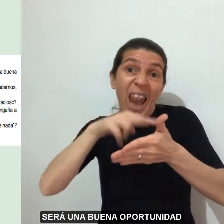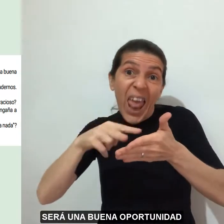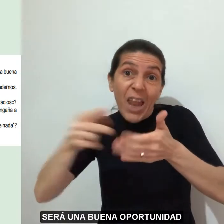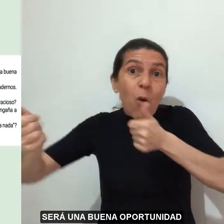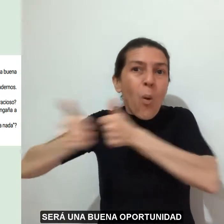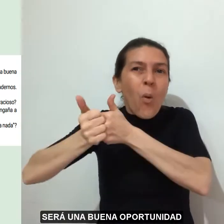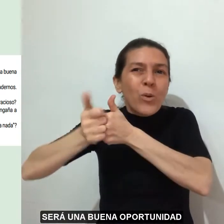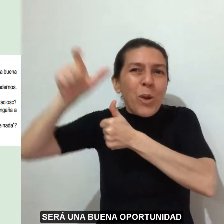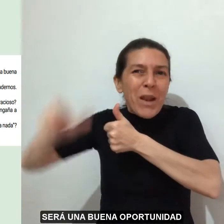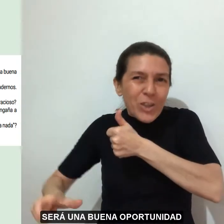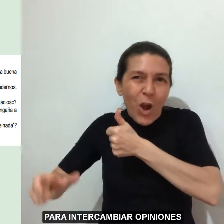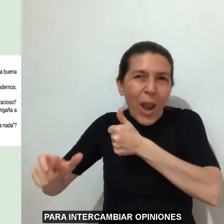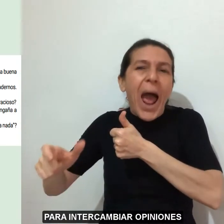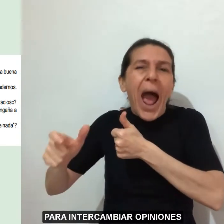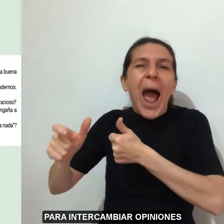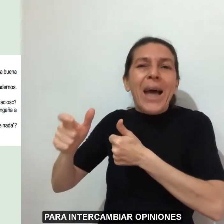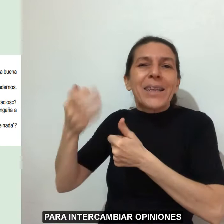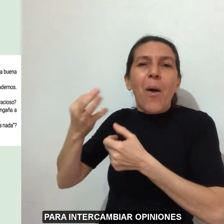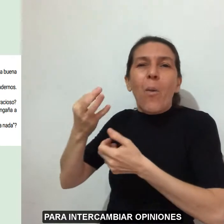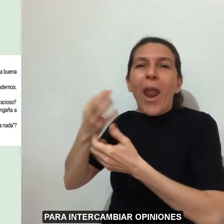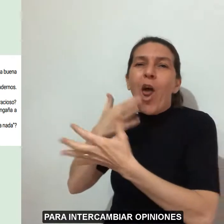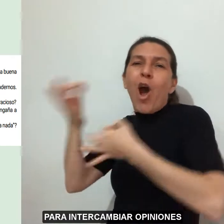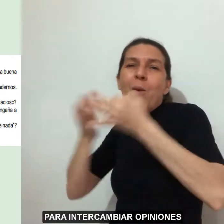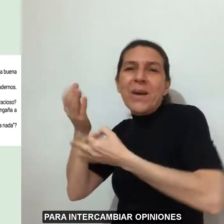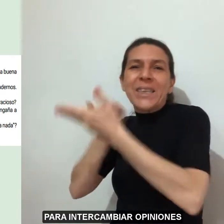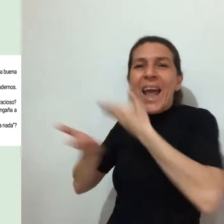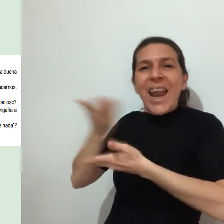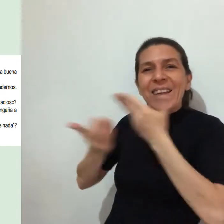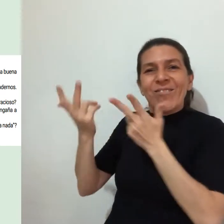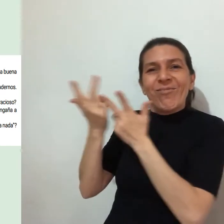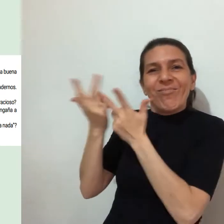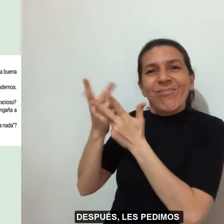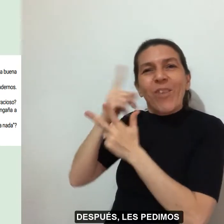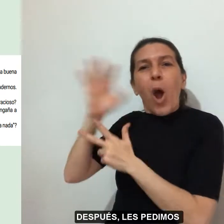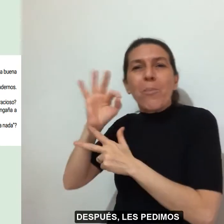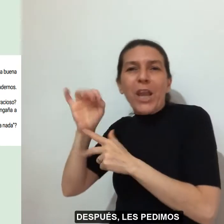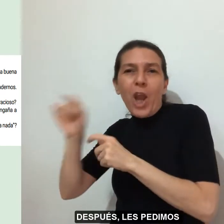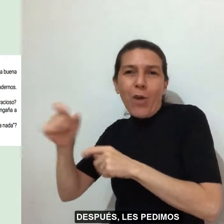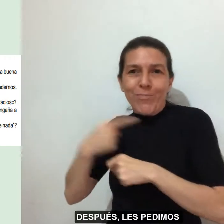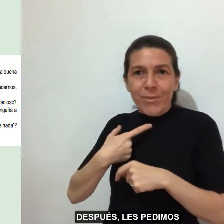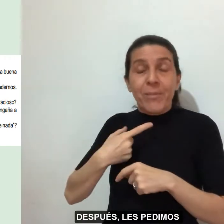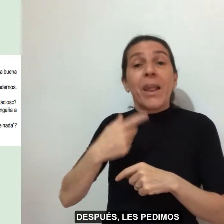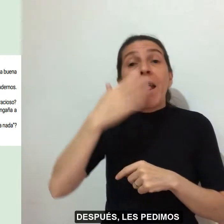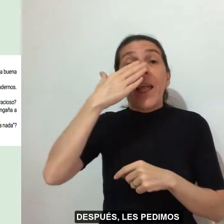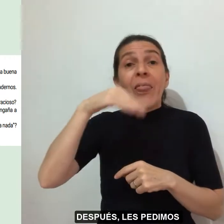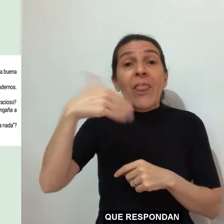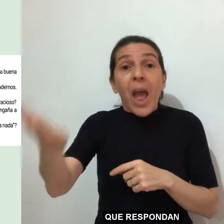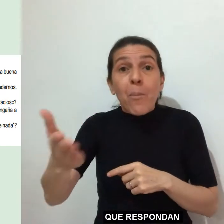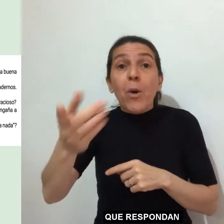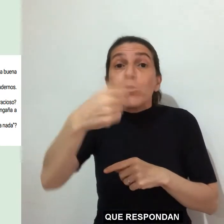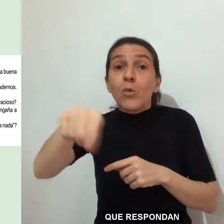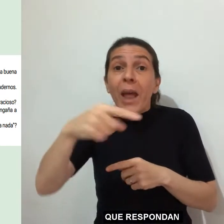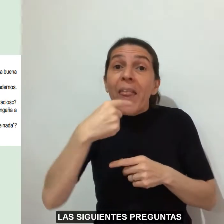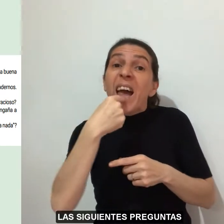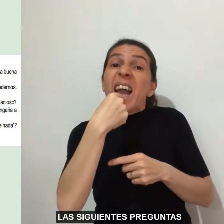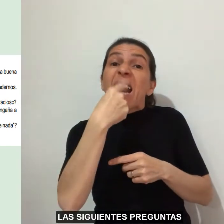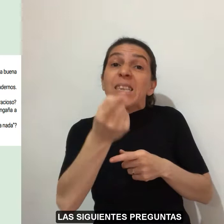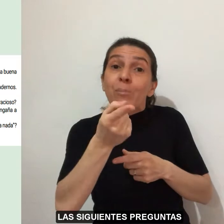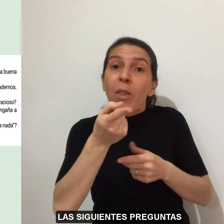buena oportunidad para intercambiar opiniones. Después, les pedimos que respondan las siguientes